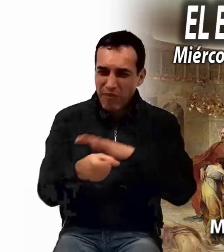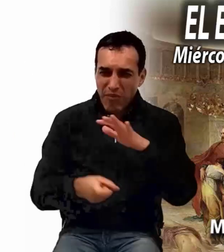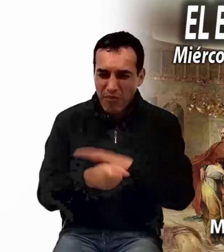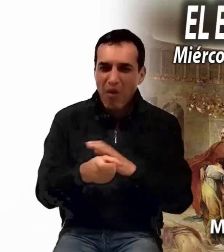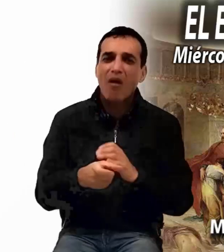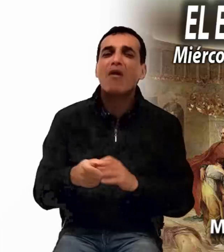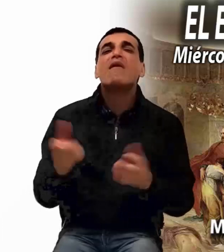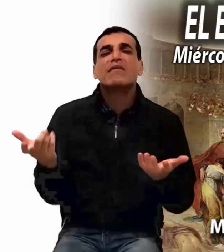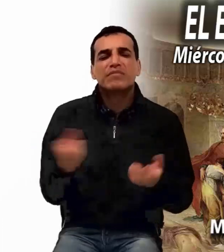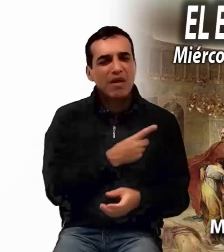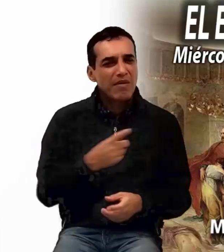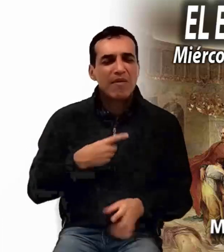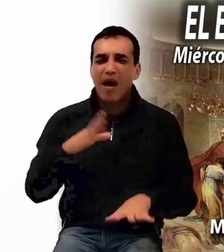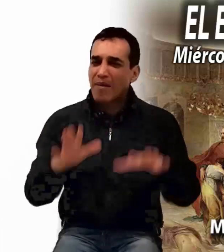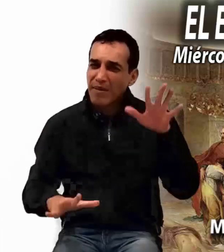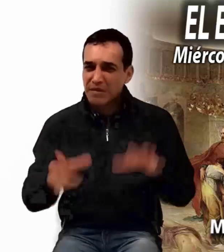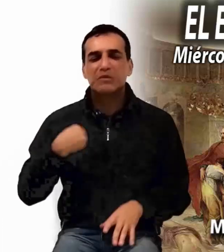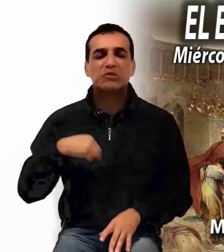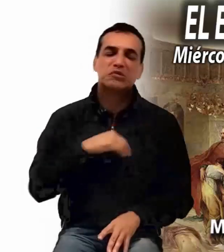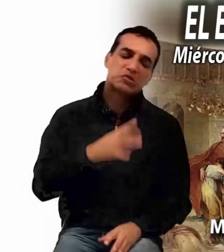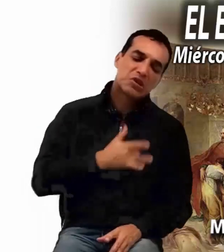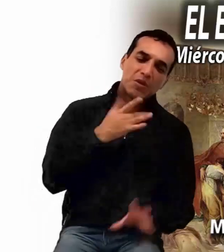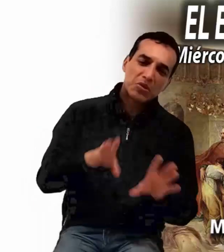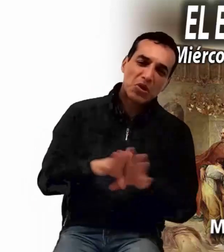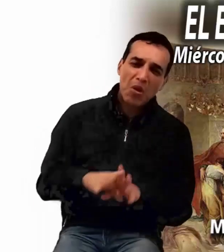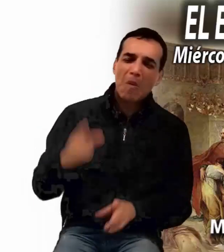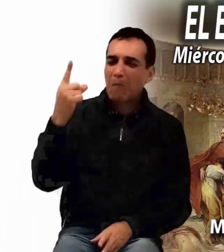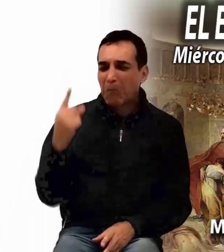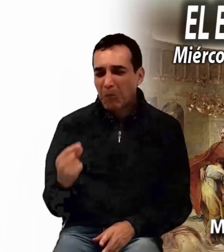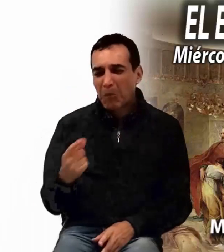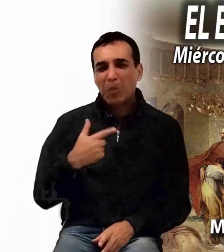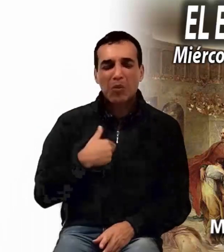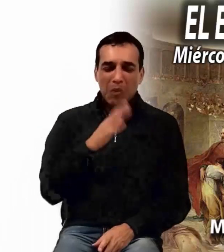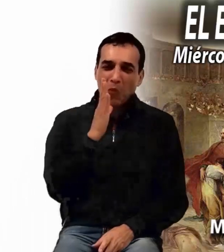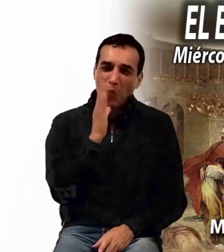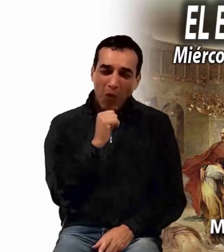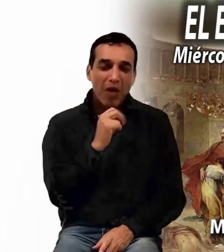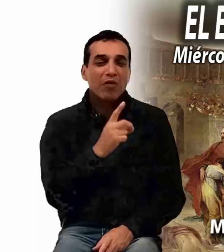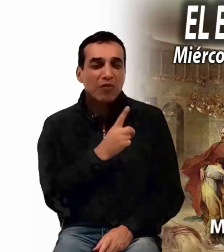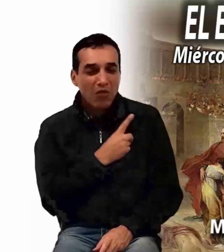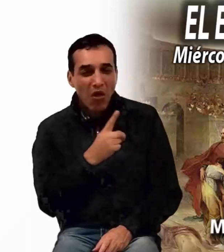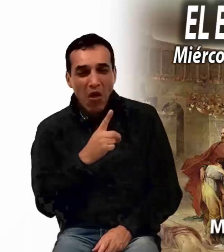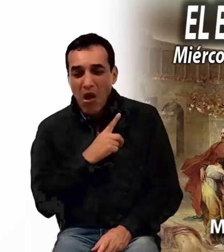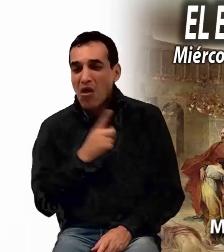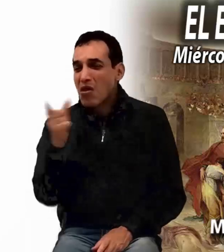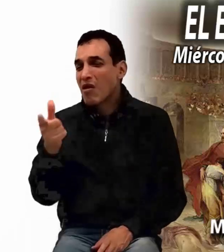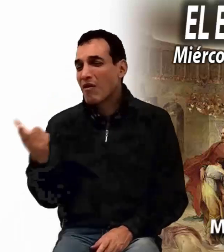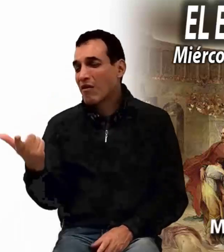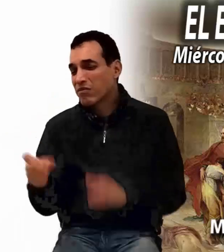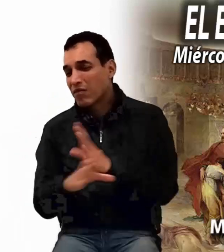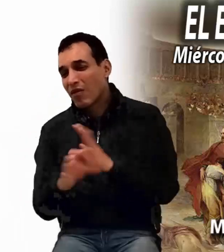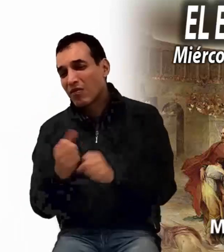sentimos pequeños e impotentes, que el poder destruye y la corrupción